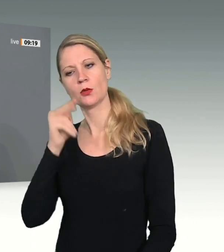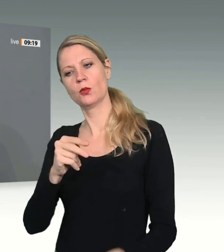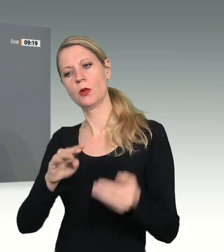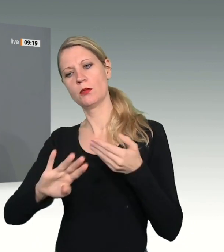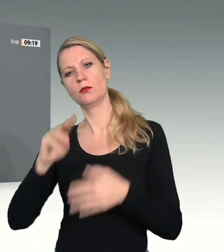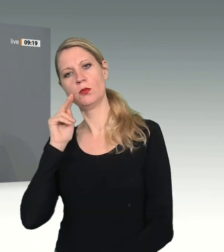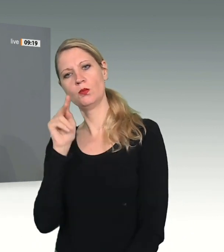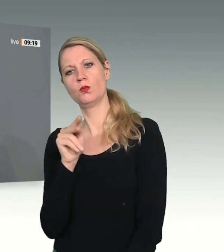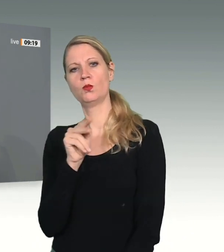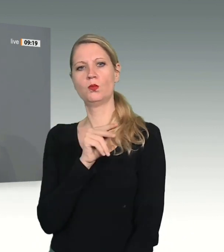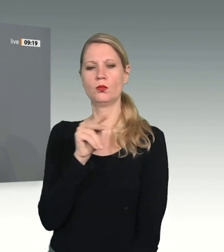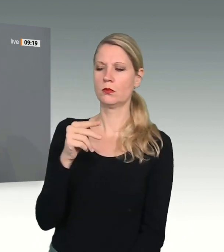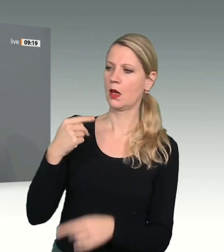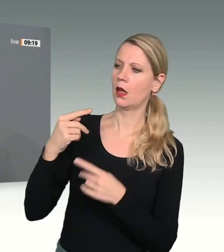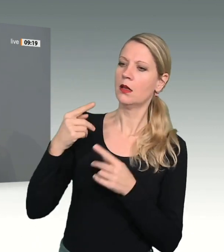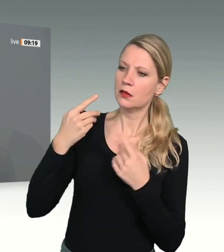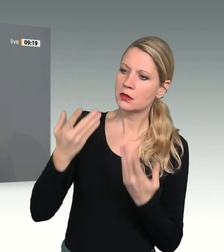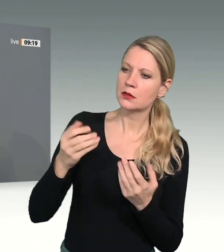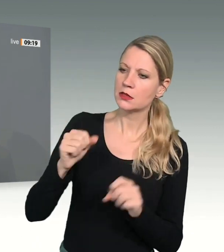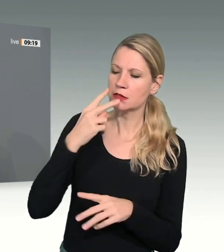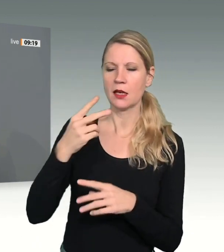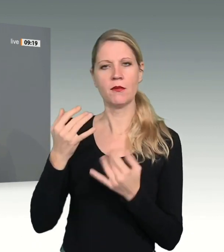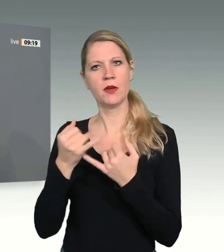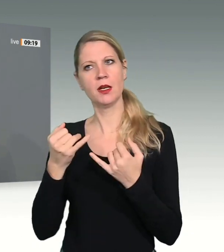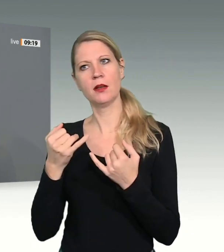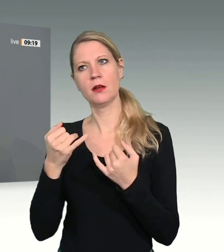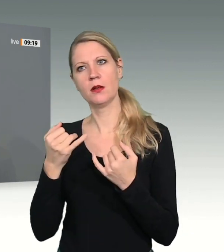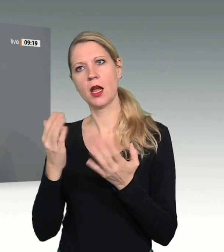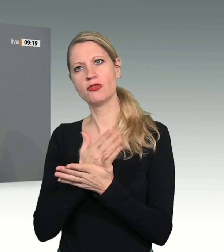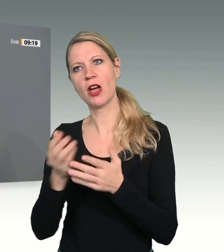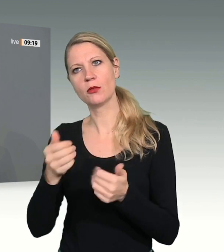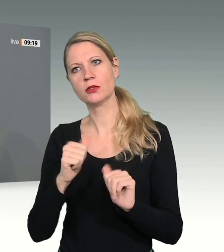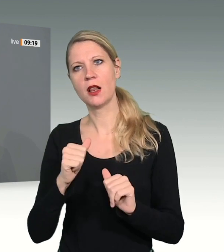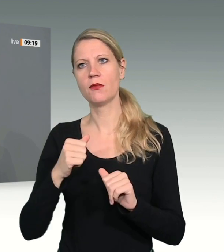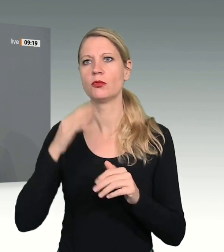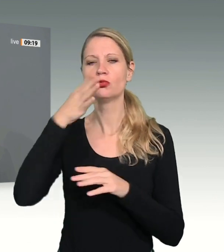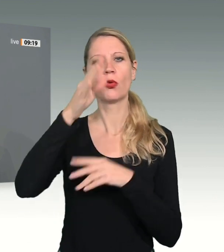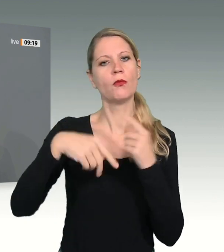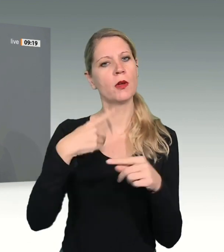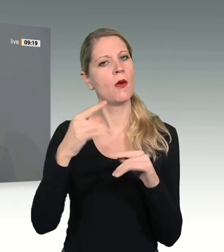Die Bereitschaft zur Zusammenarbeit und Partnerschaft darf nicht zum Verzicht auf